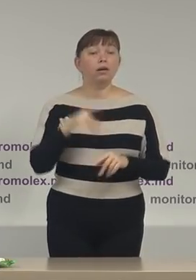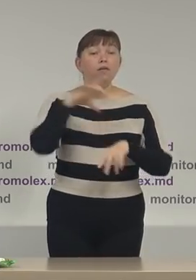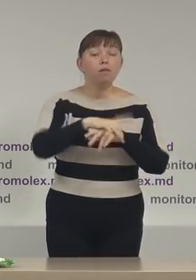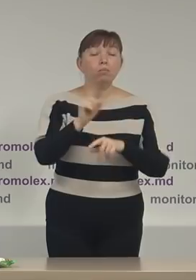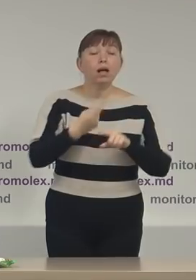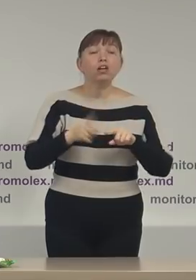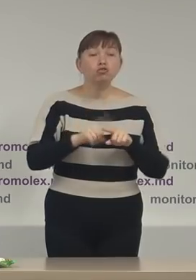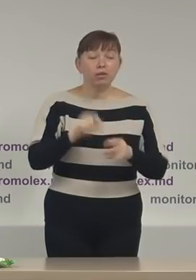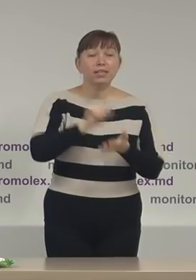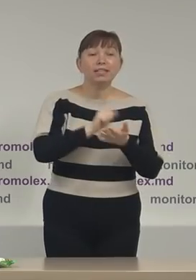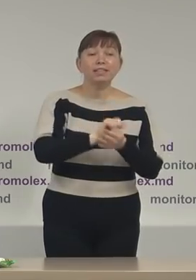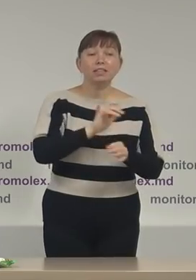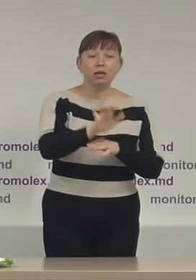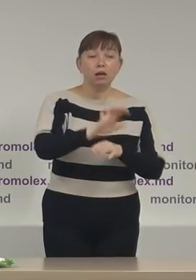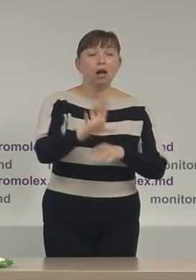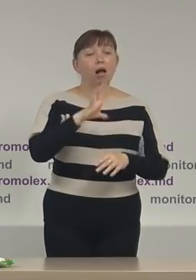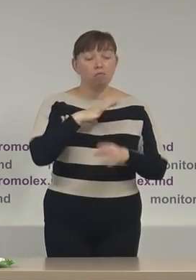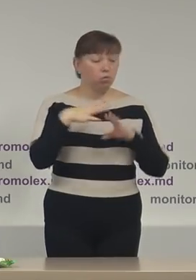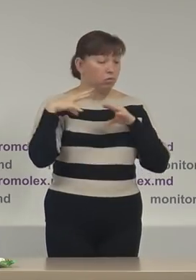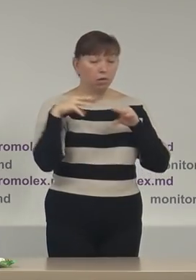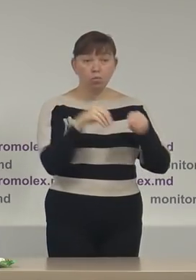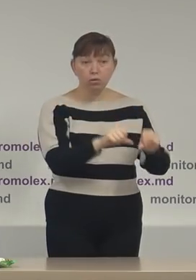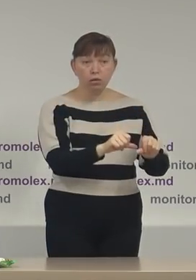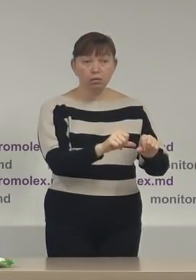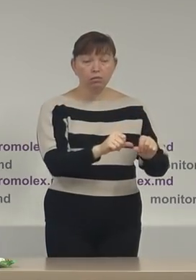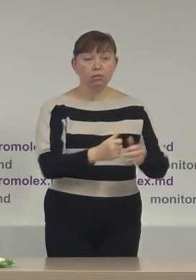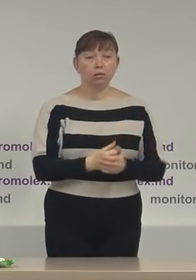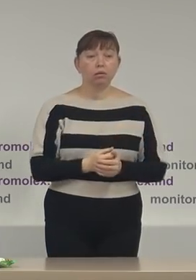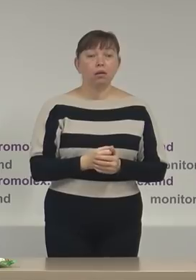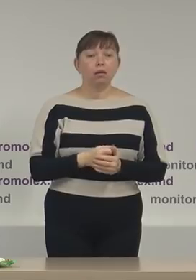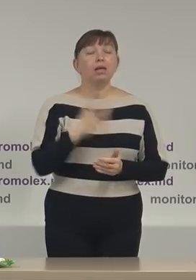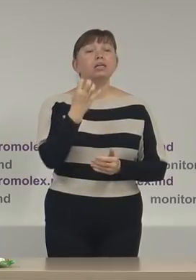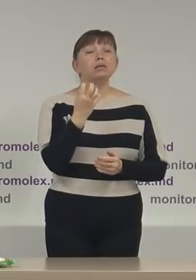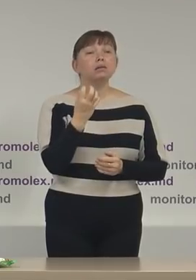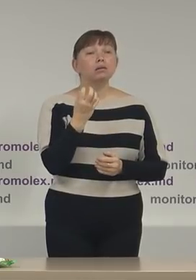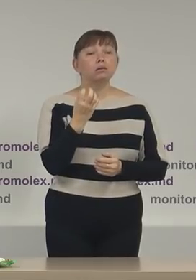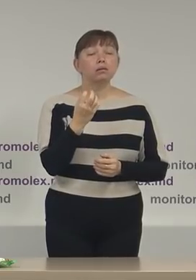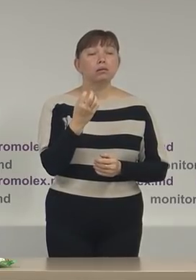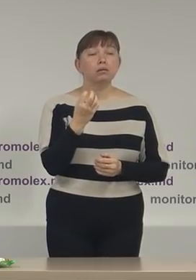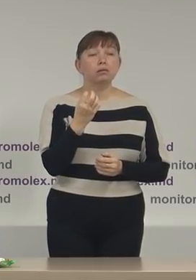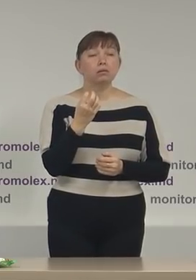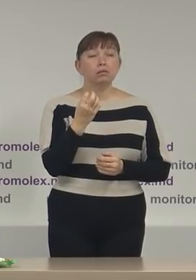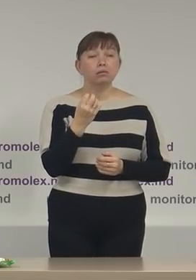acest tiraș se pare că a fost epuizat încă în